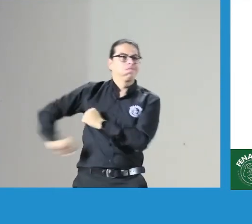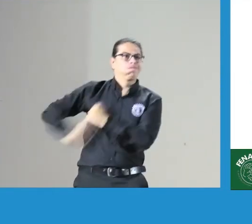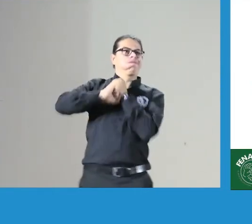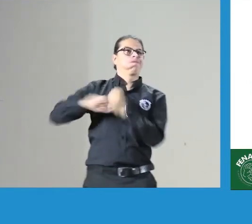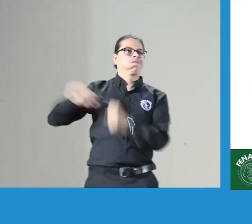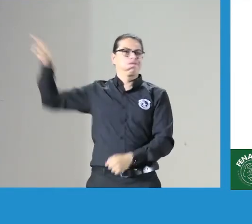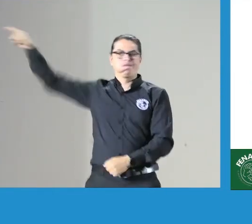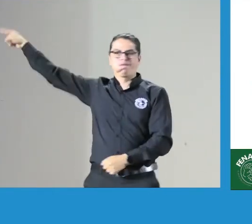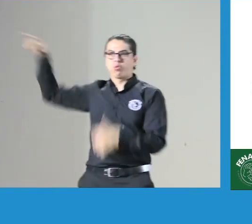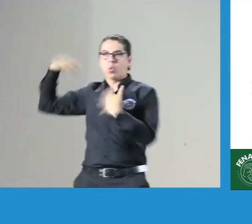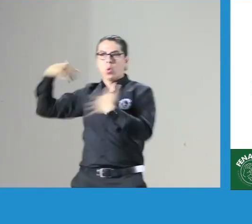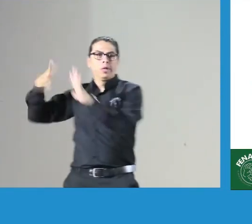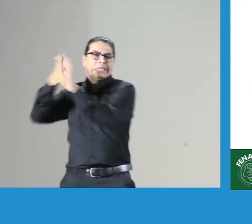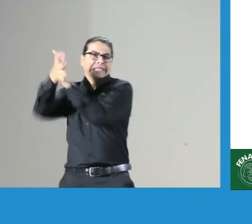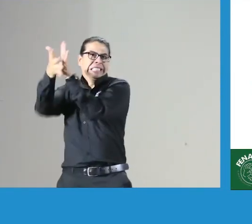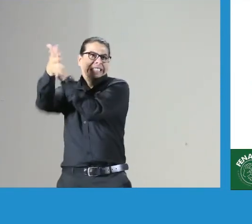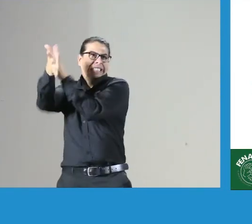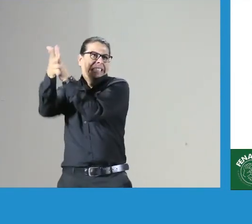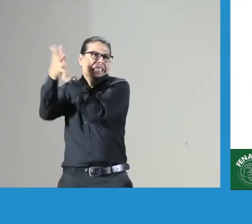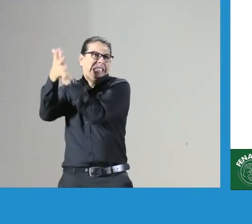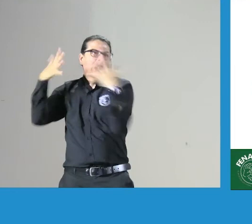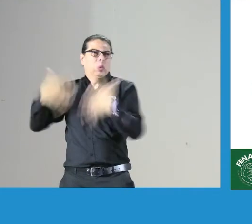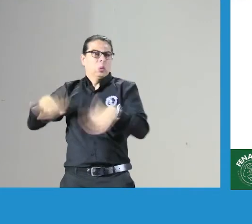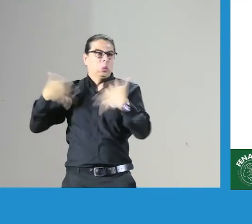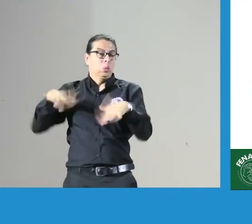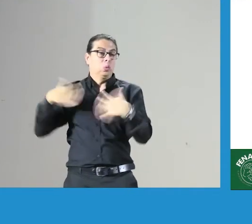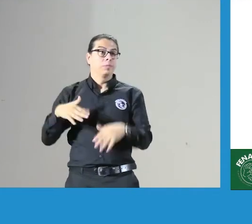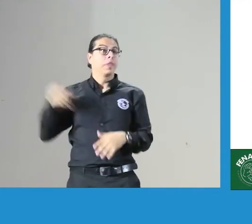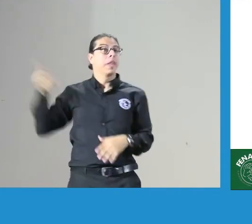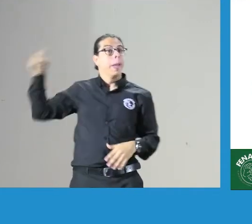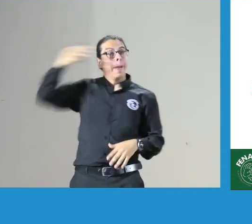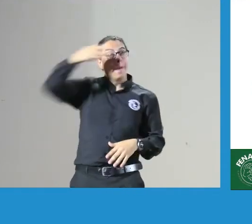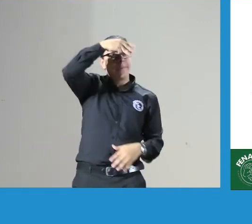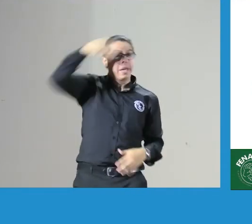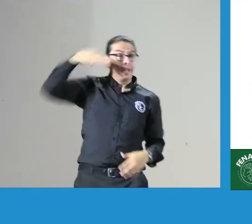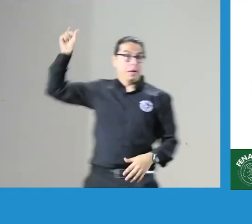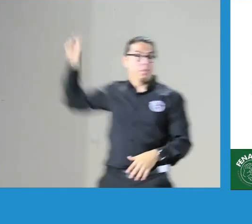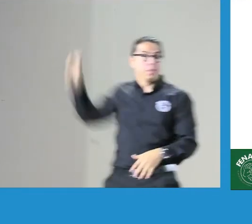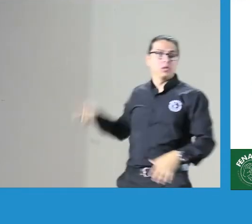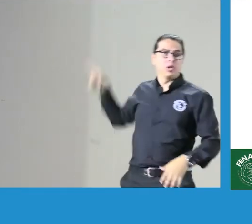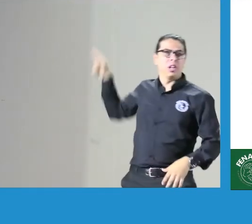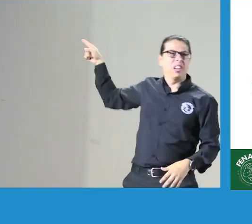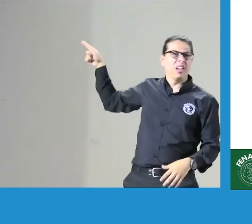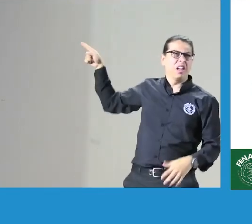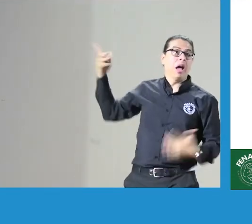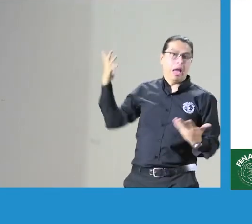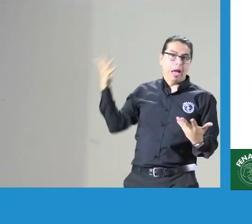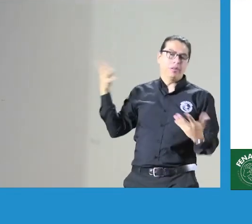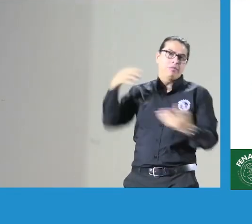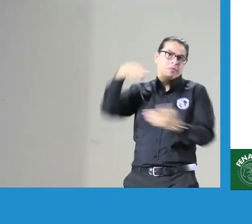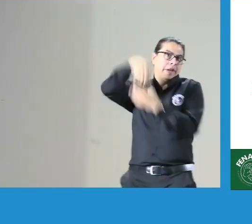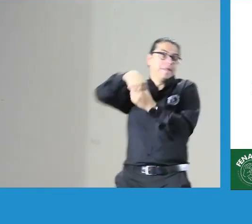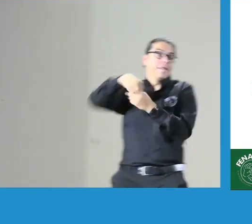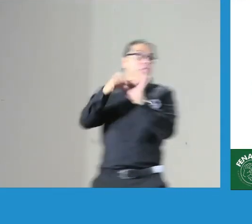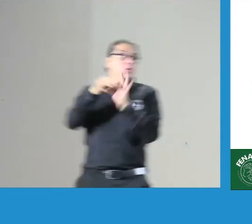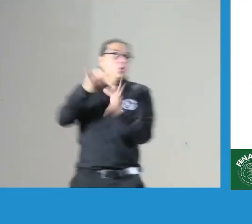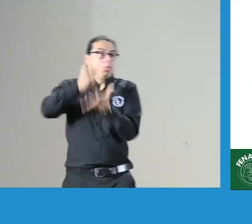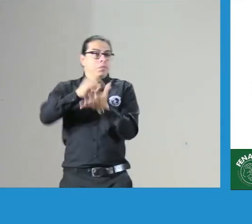a margarita y eso va a ser un apoyo les voy a contar algo margarita margarita